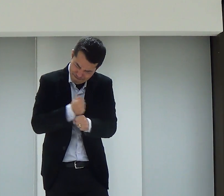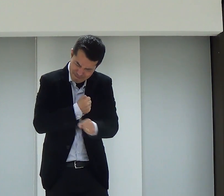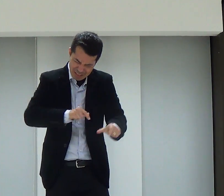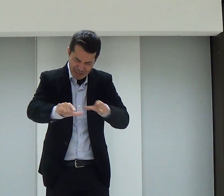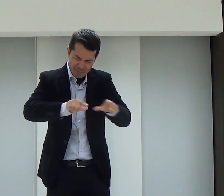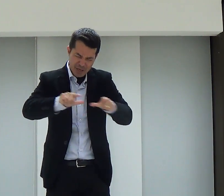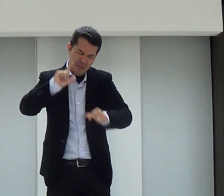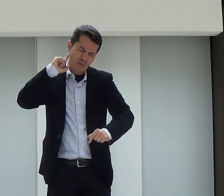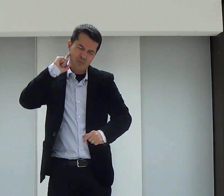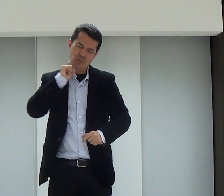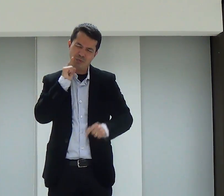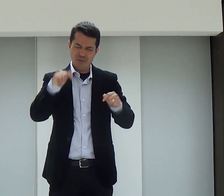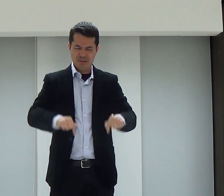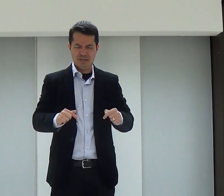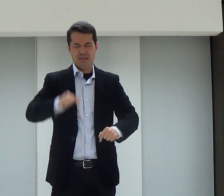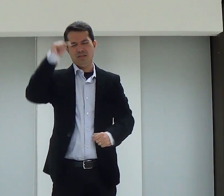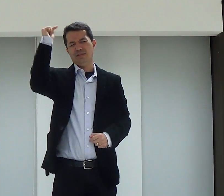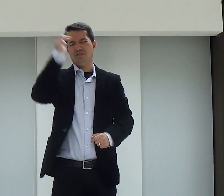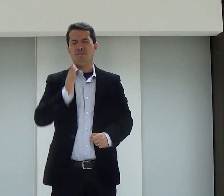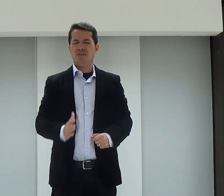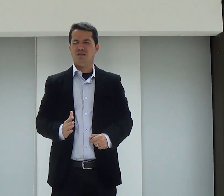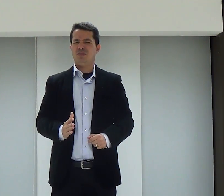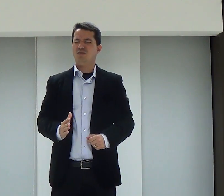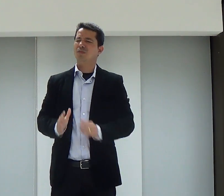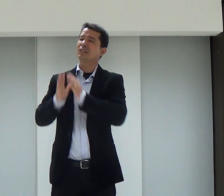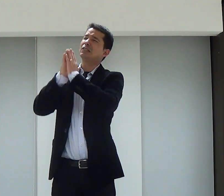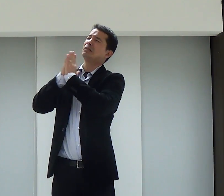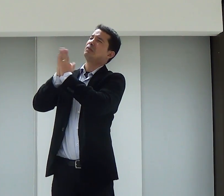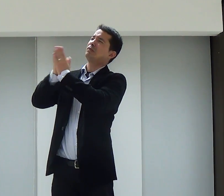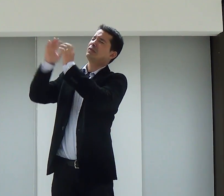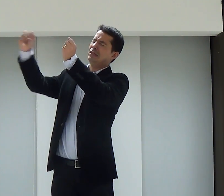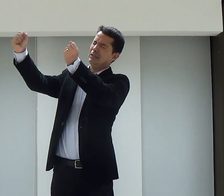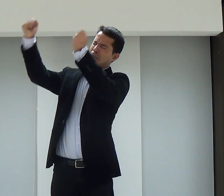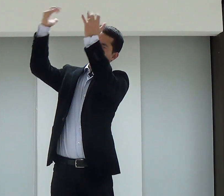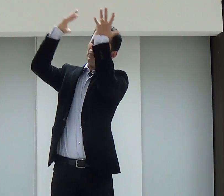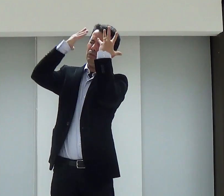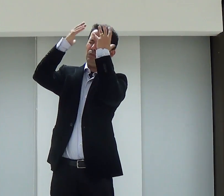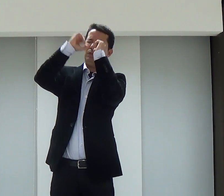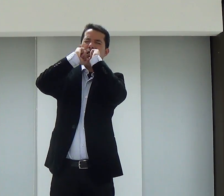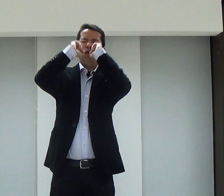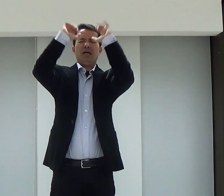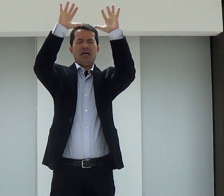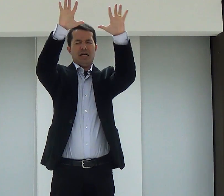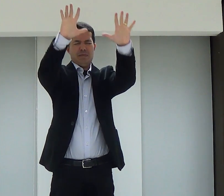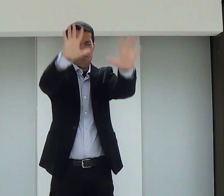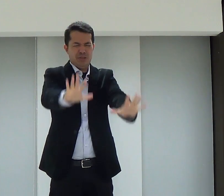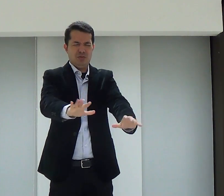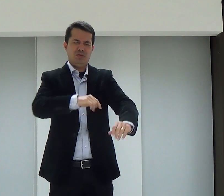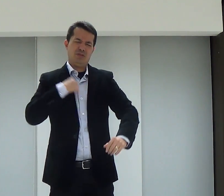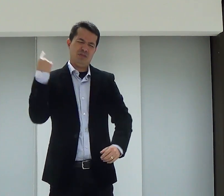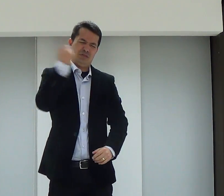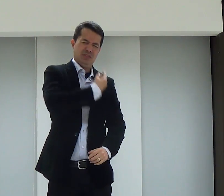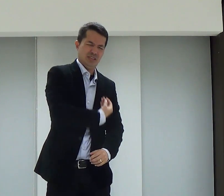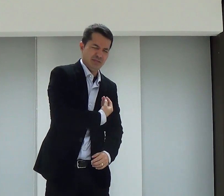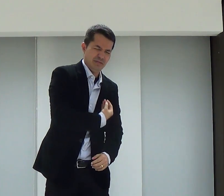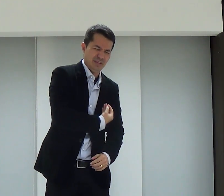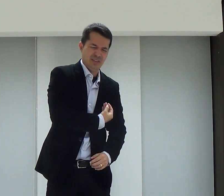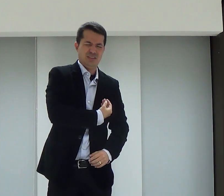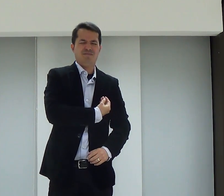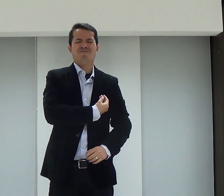queremos estar construindo esse ministério e construímos aqui no Brasil. Deus, por favor, nos abençoe, abençoe as